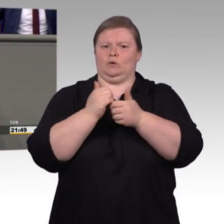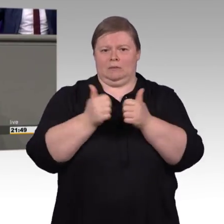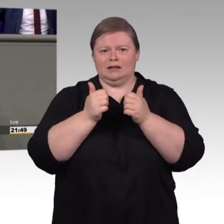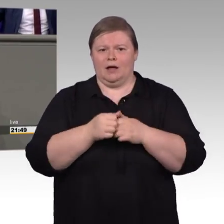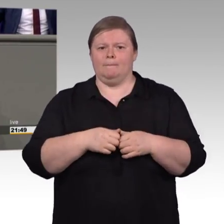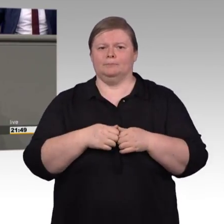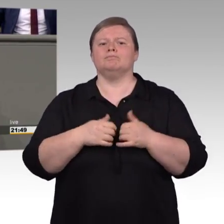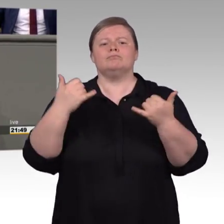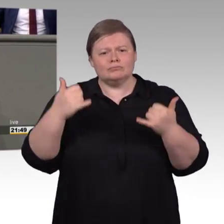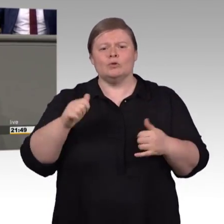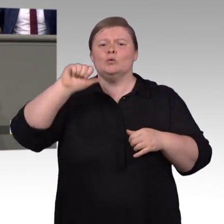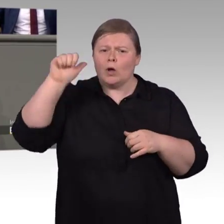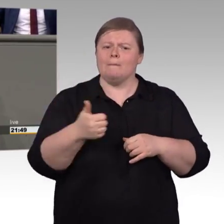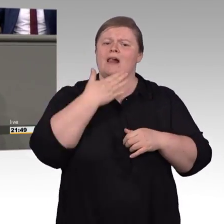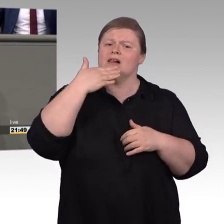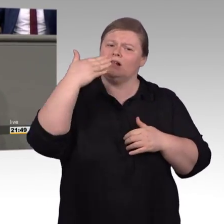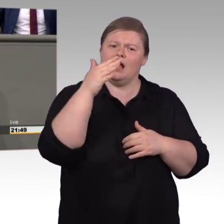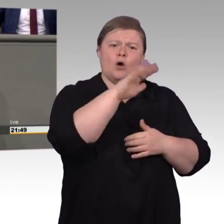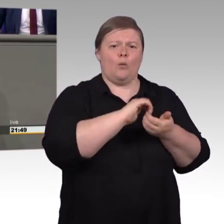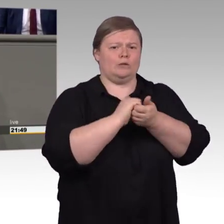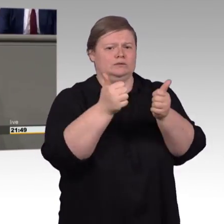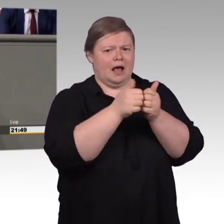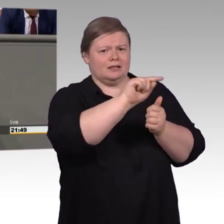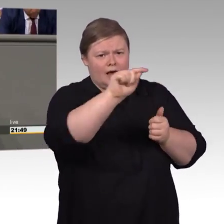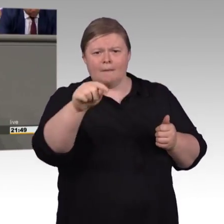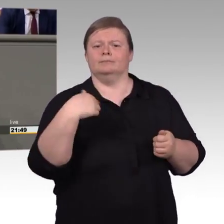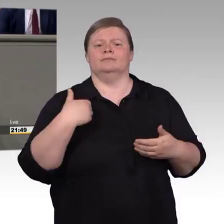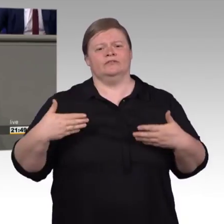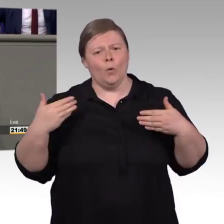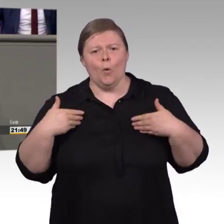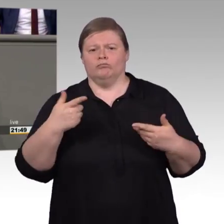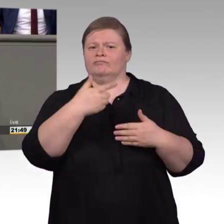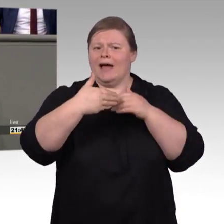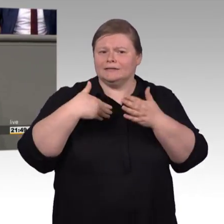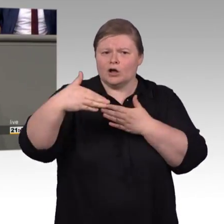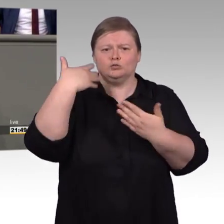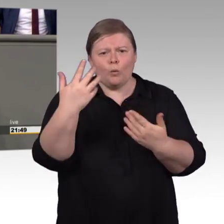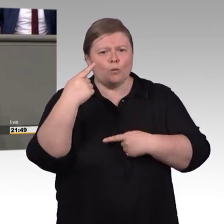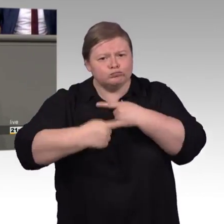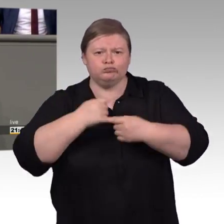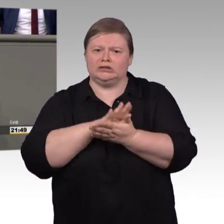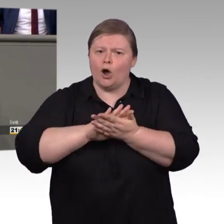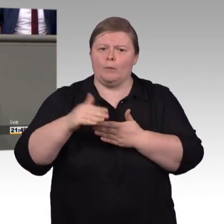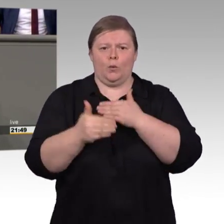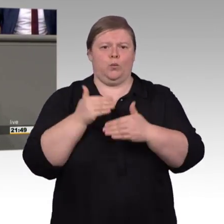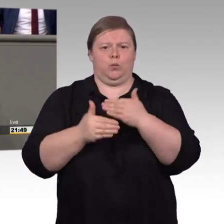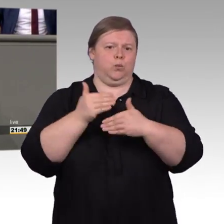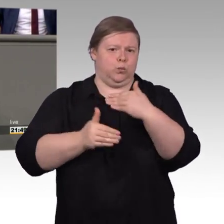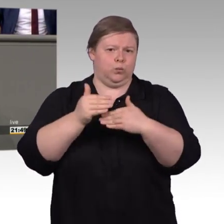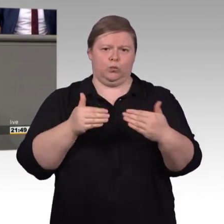beinhaltet wichtige Verlängerungen befristeter Regelungen im Arbeitsförderungsrecht. Das ist einerseits, aber andererseits